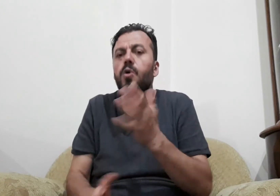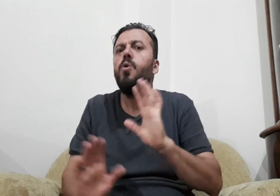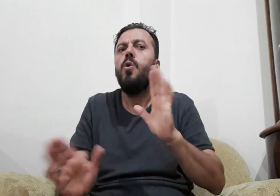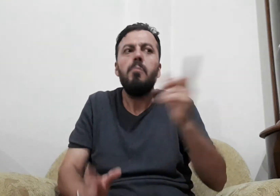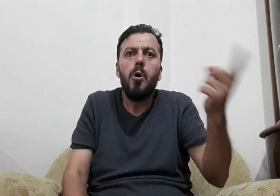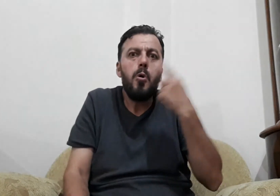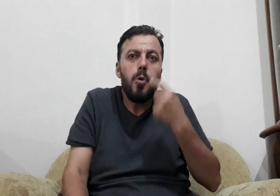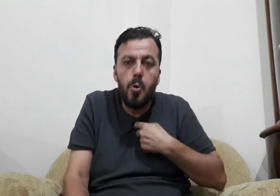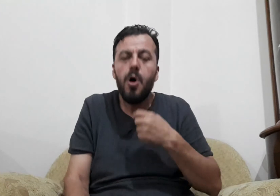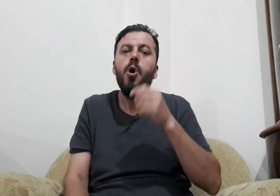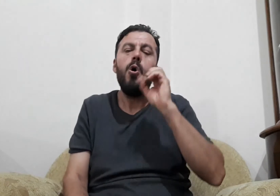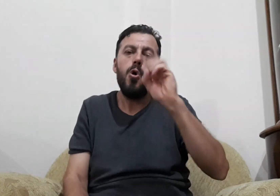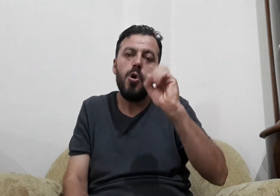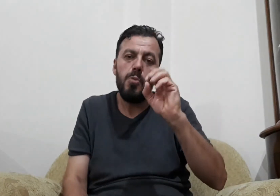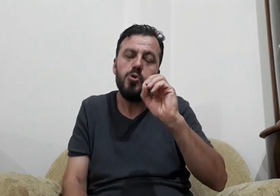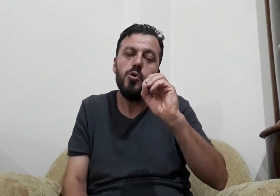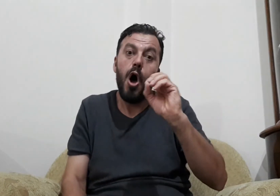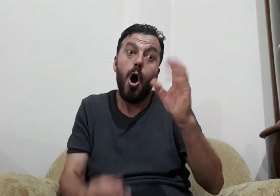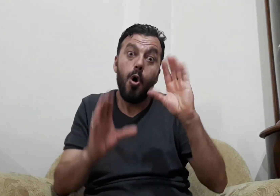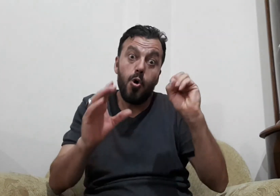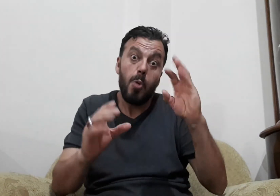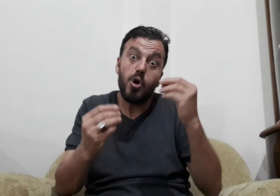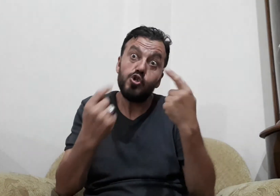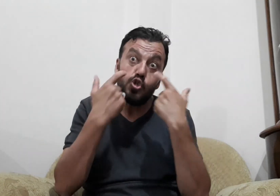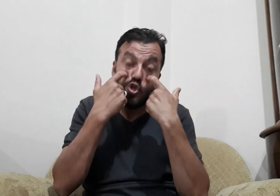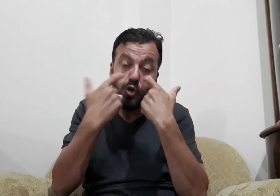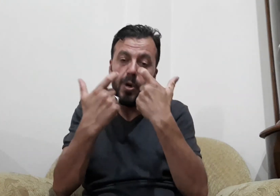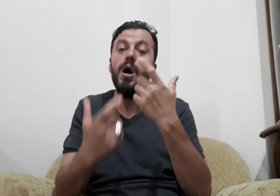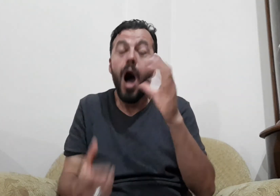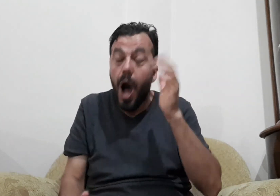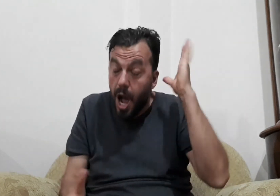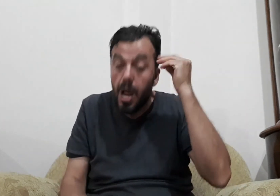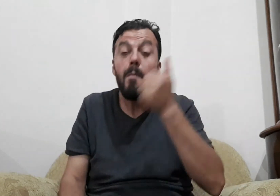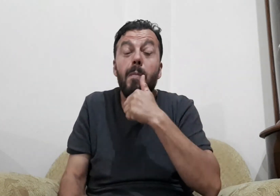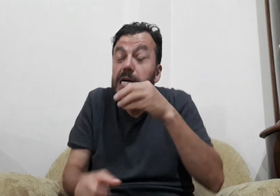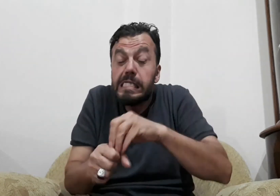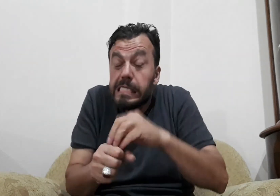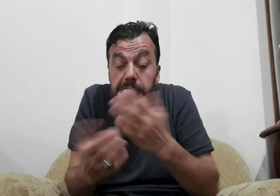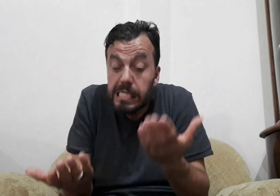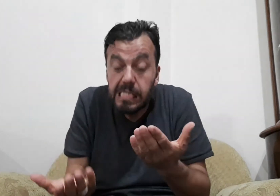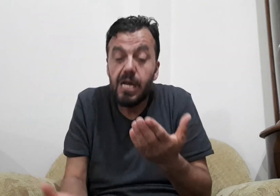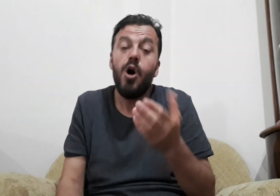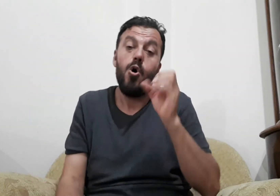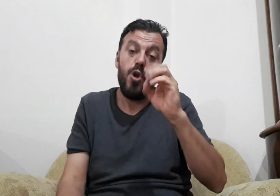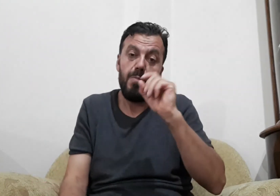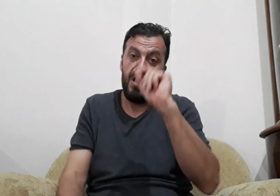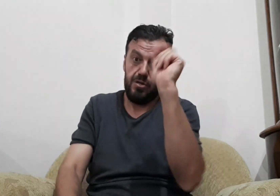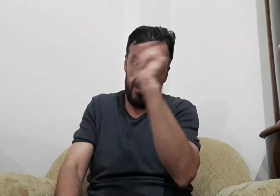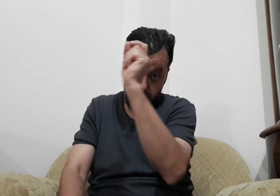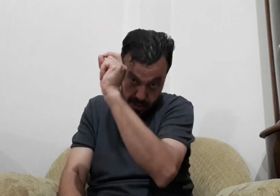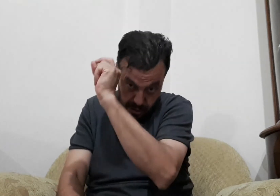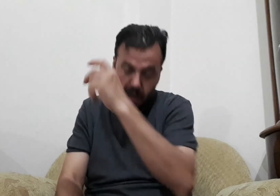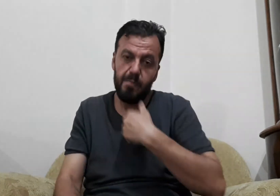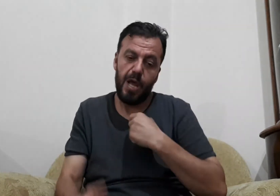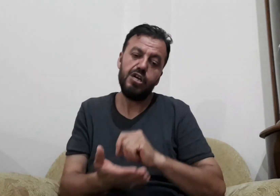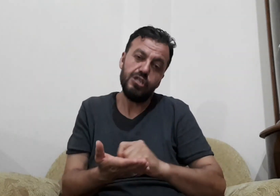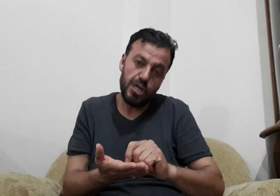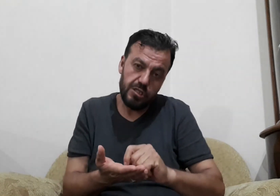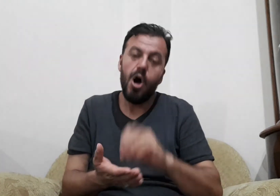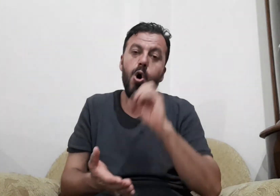demiş ki ya bunlar niye boş ya demiş babası çocuk da demiş ki baba sen öğretmeni ne yaptıysa onu yap demedin mi